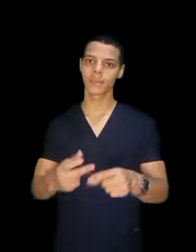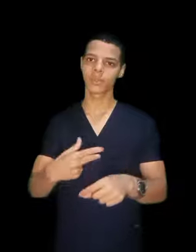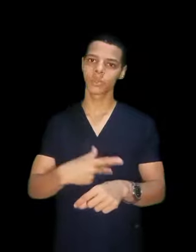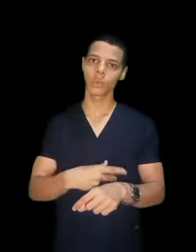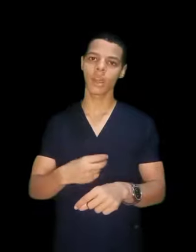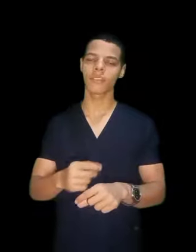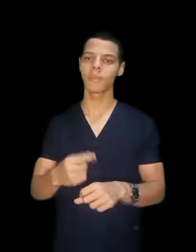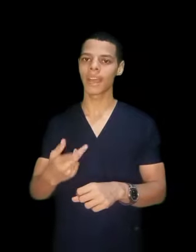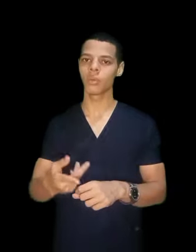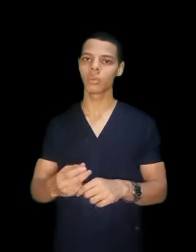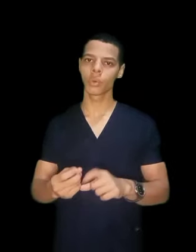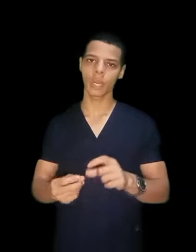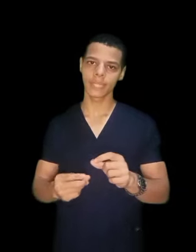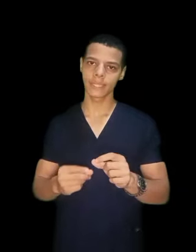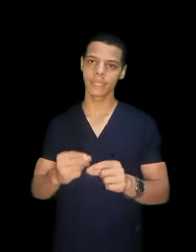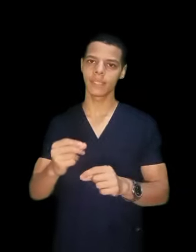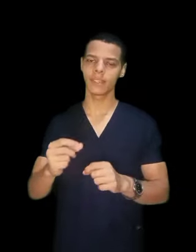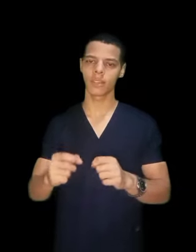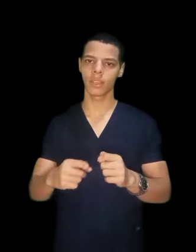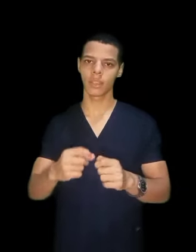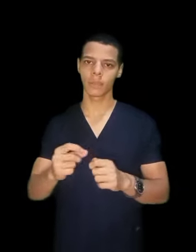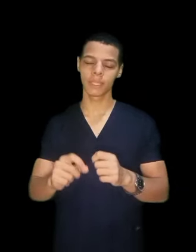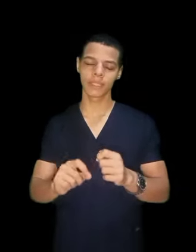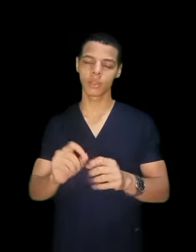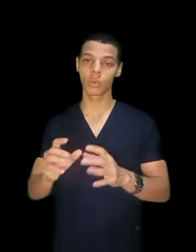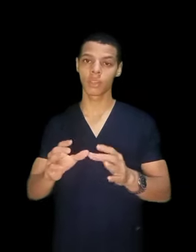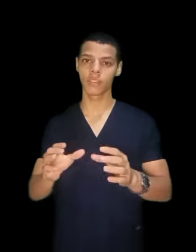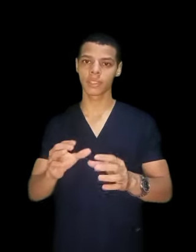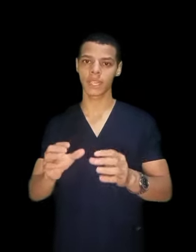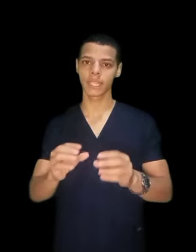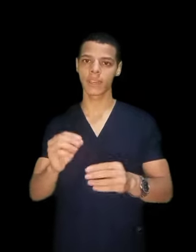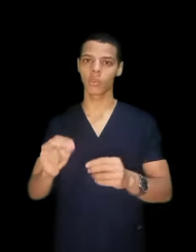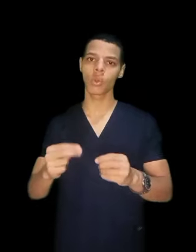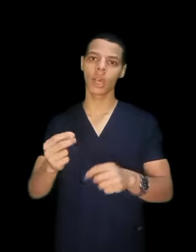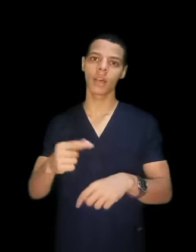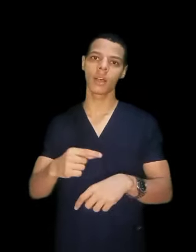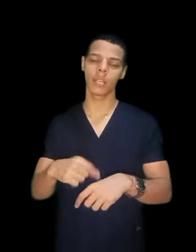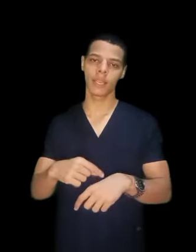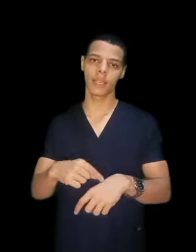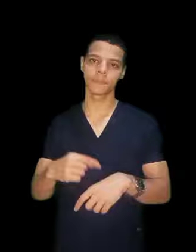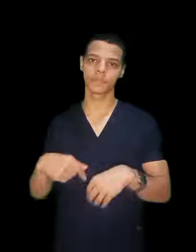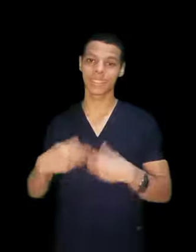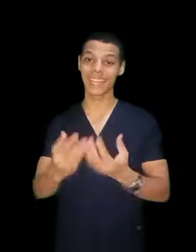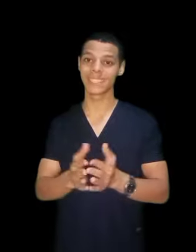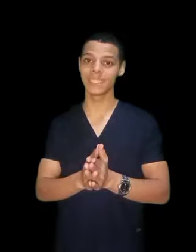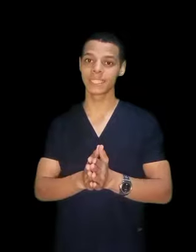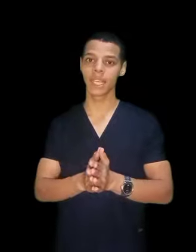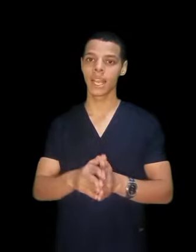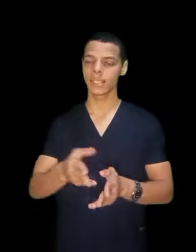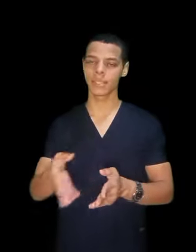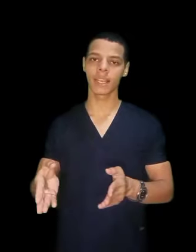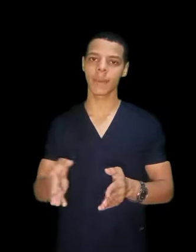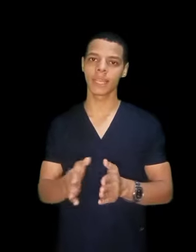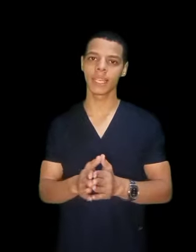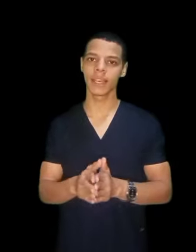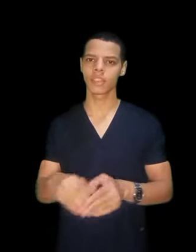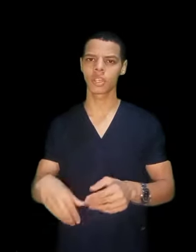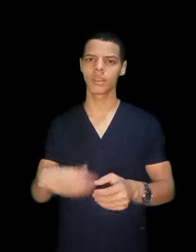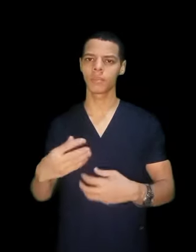زود الجرعة في المحلول جرعة ايه بيدي كل فترة كده جرعة تغدير اثناء العملية علشان